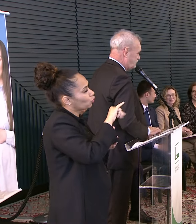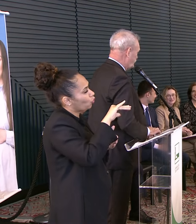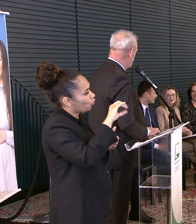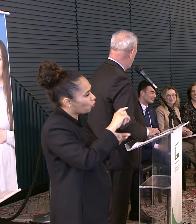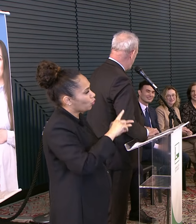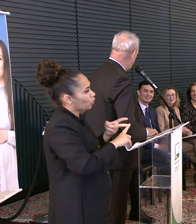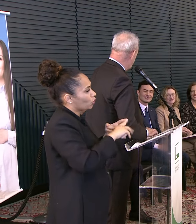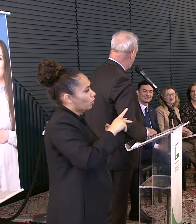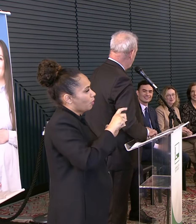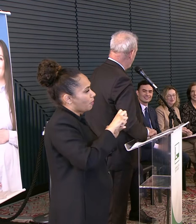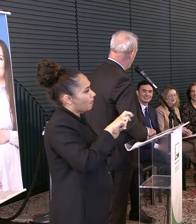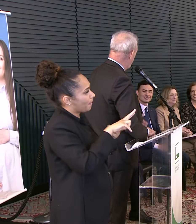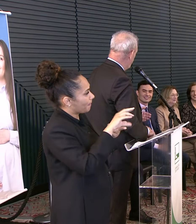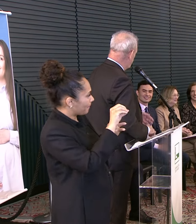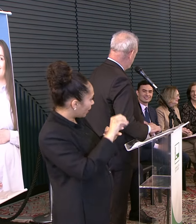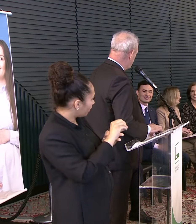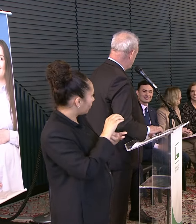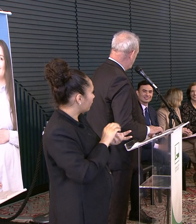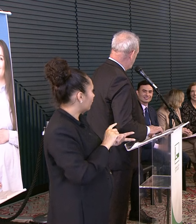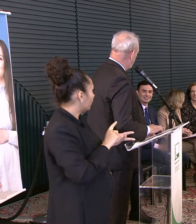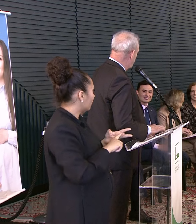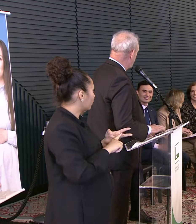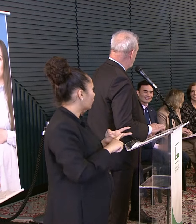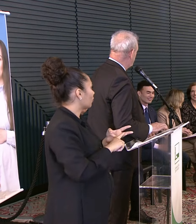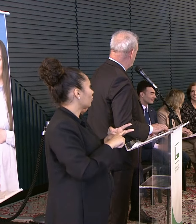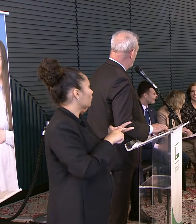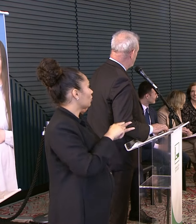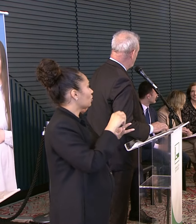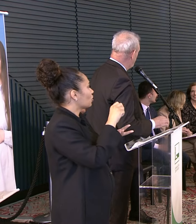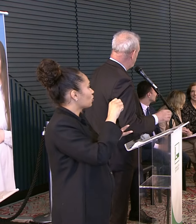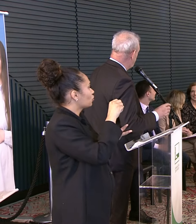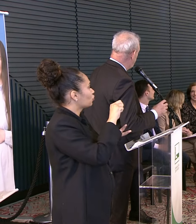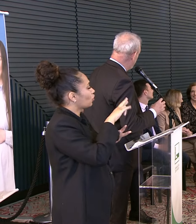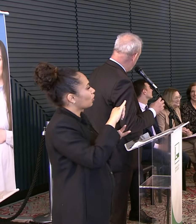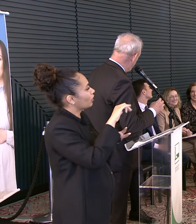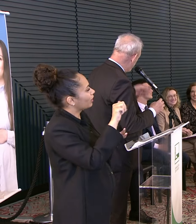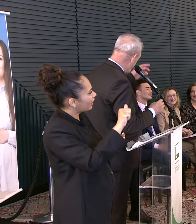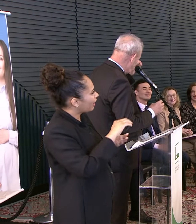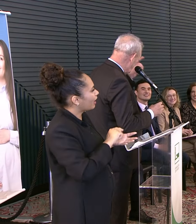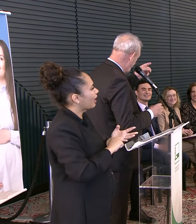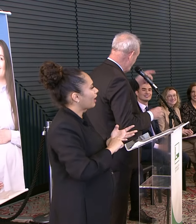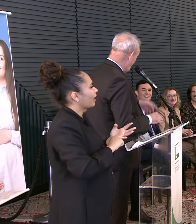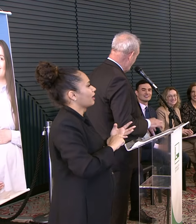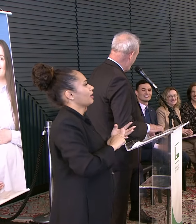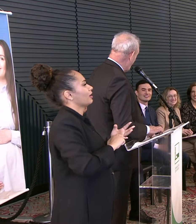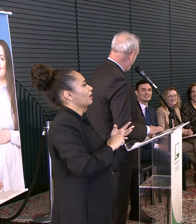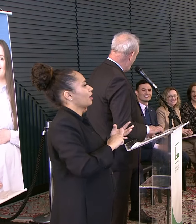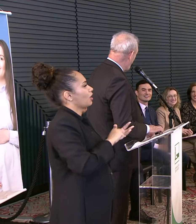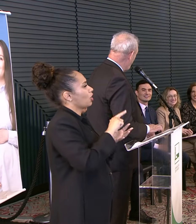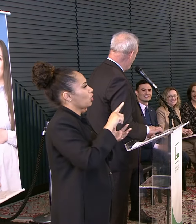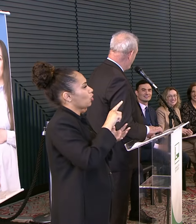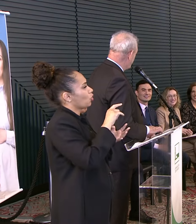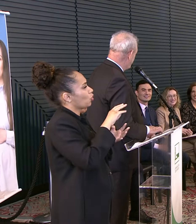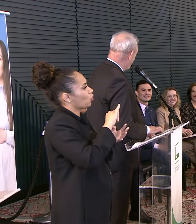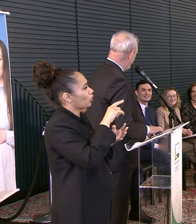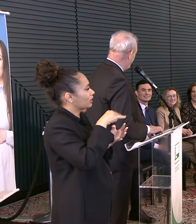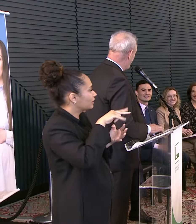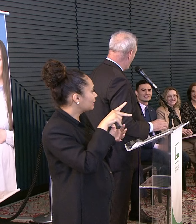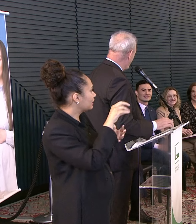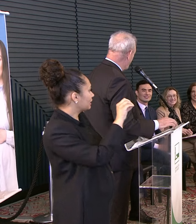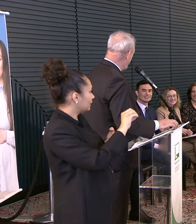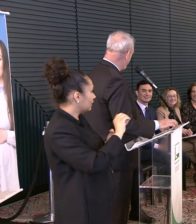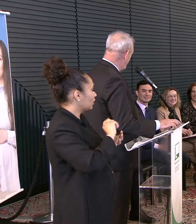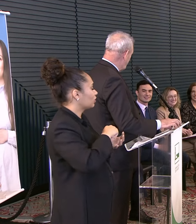Maria do Rosário Agradecer A Soraya Agradecer O professor Luizinho Agradecer A nossa